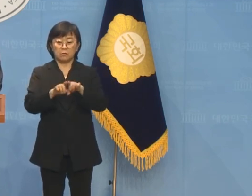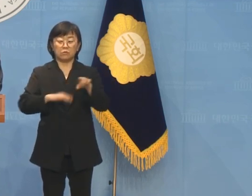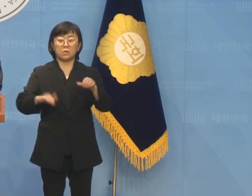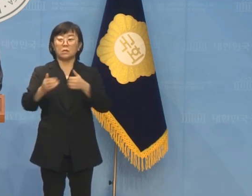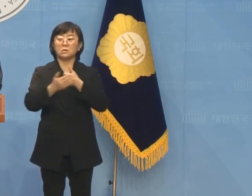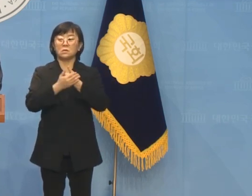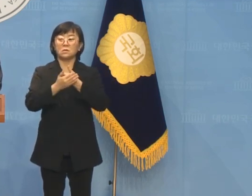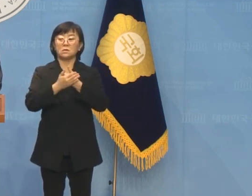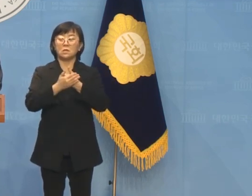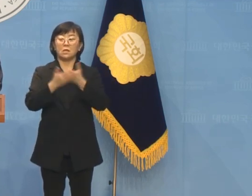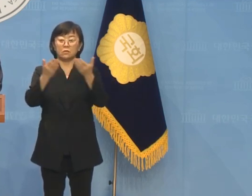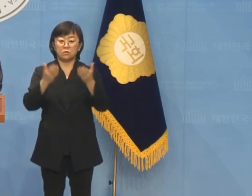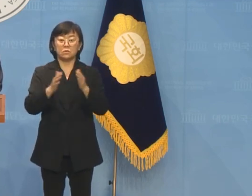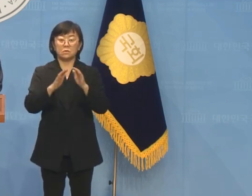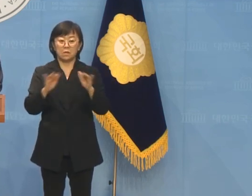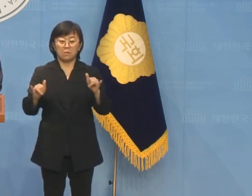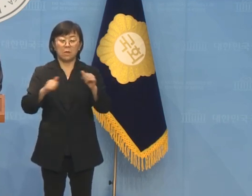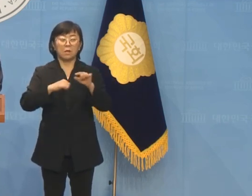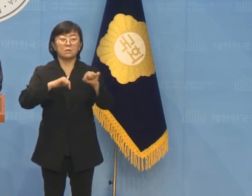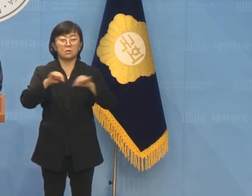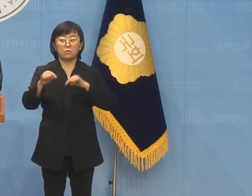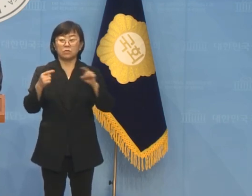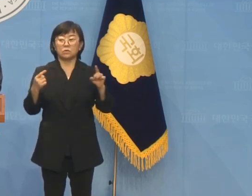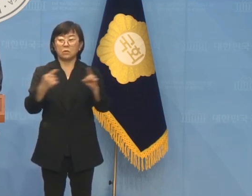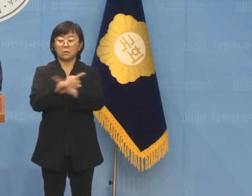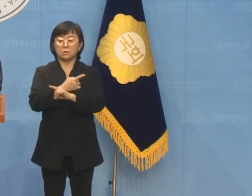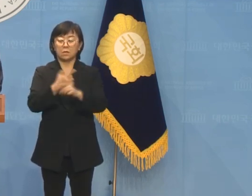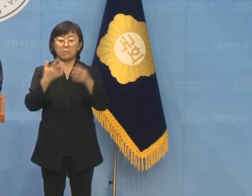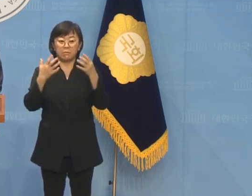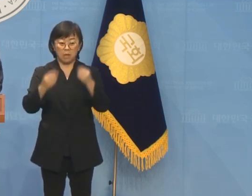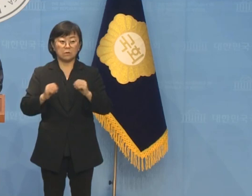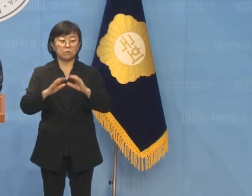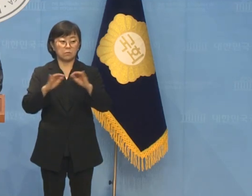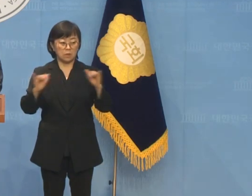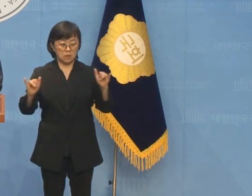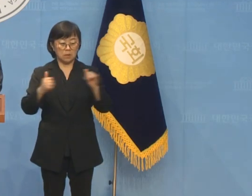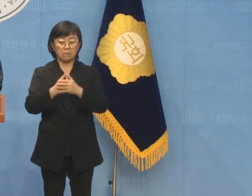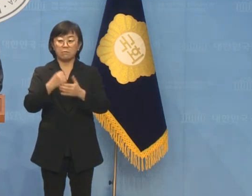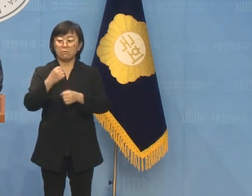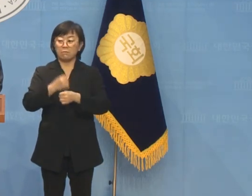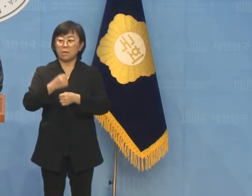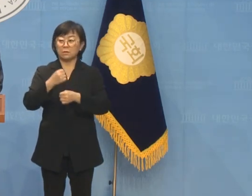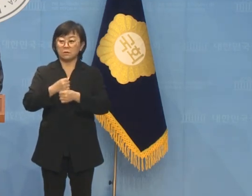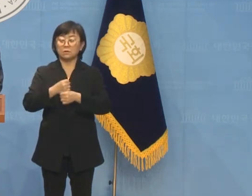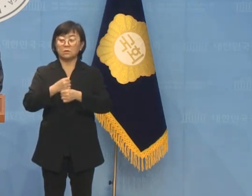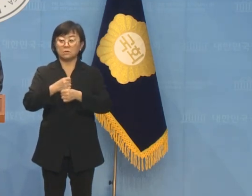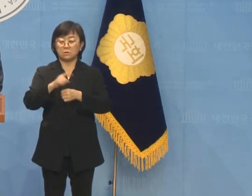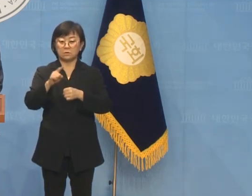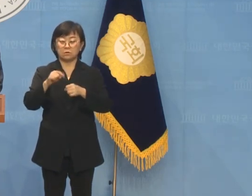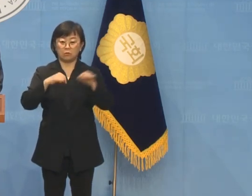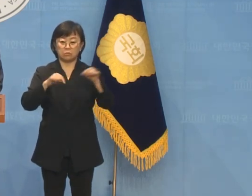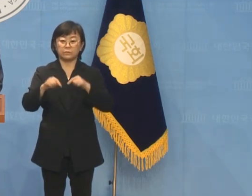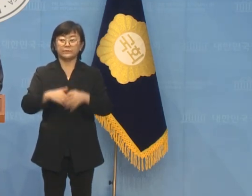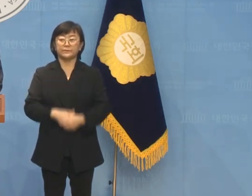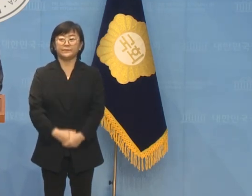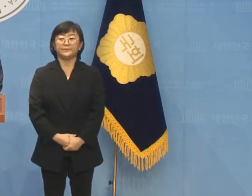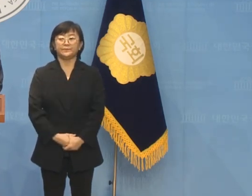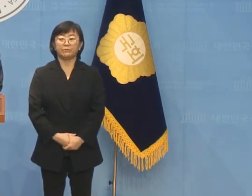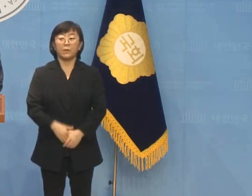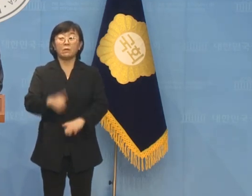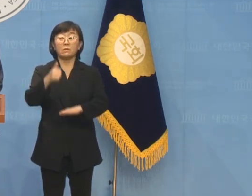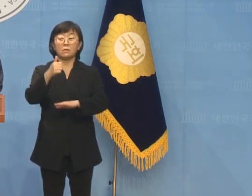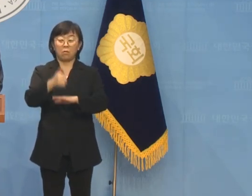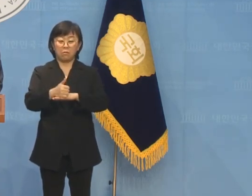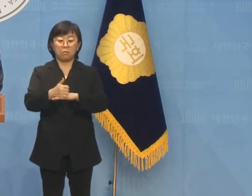지지자들과 정권 교체를 열망하는 수많은 국민들이 만들어낸 정권입니다. 그